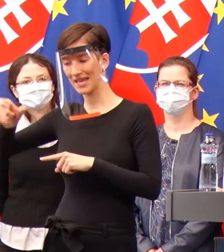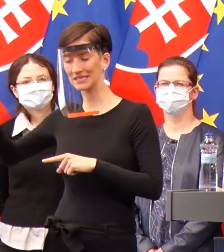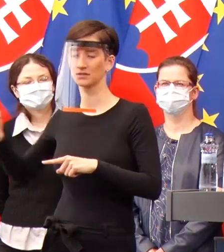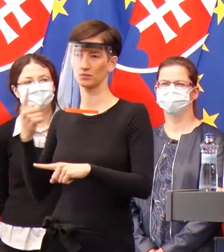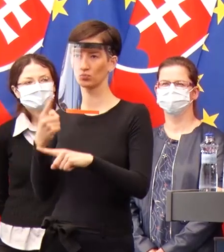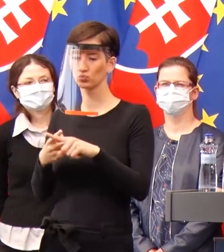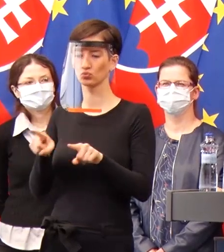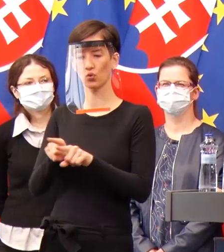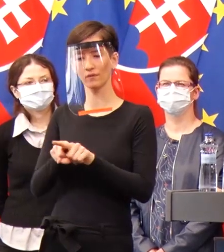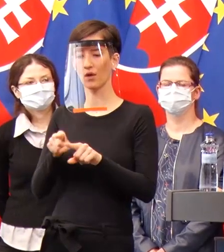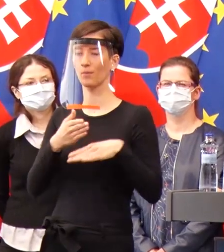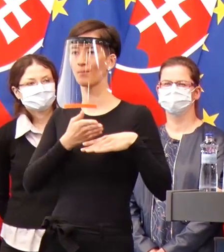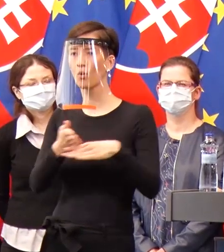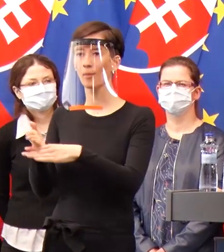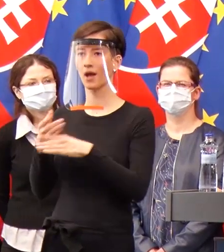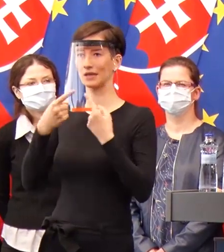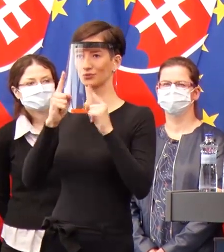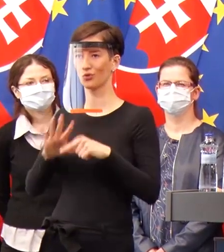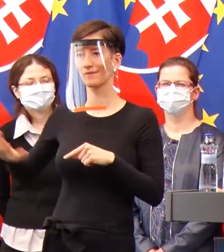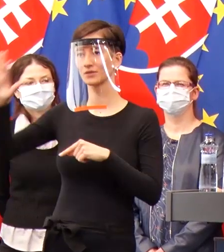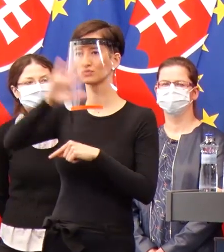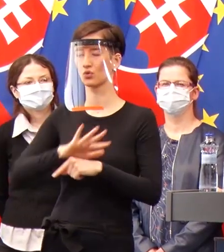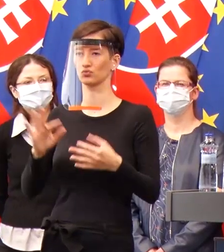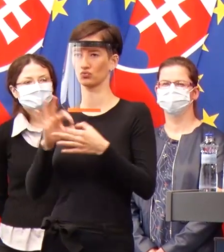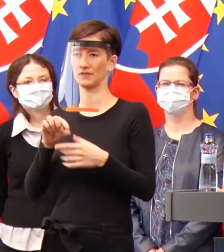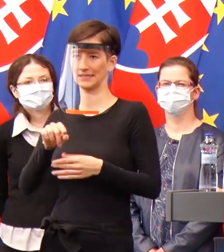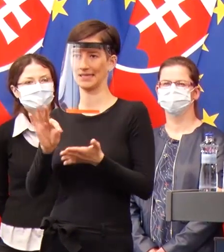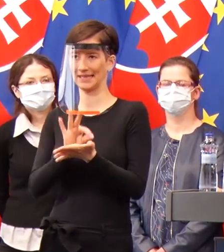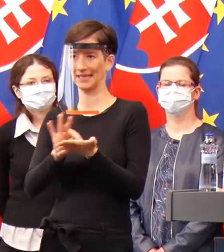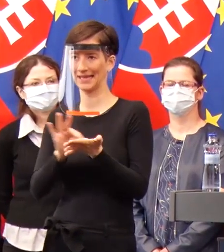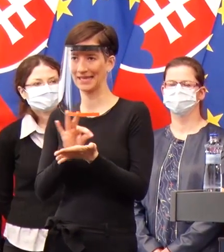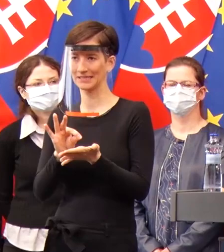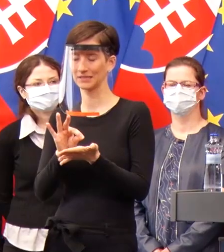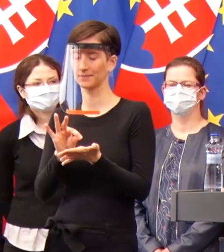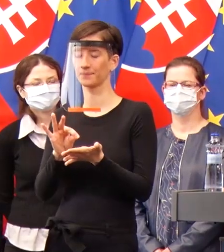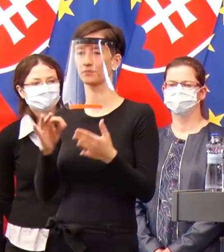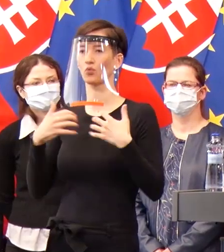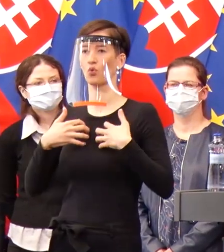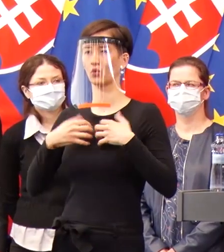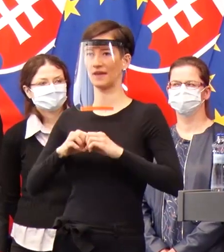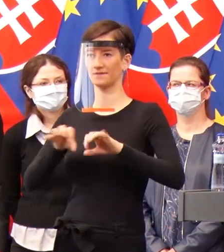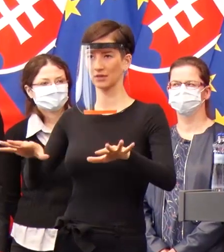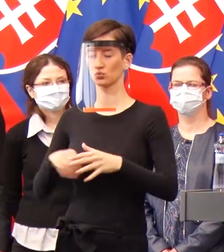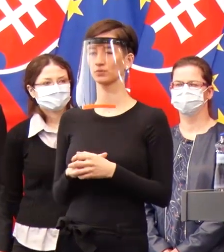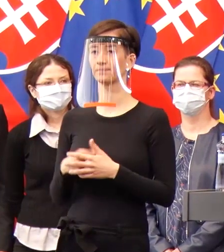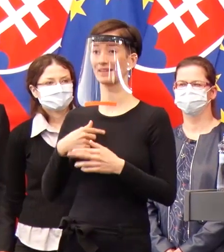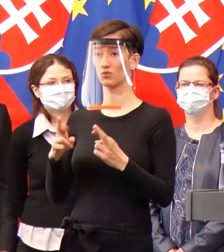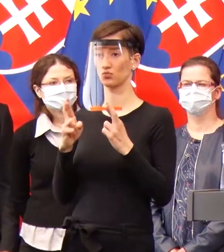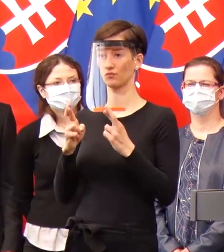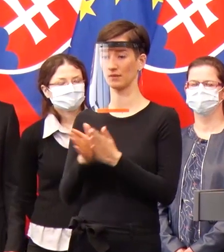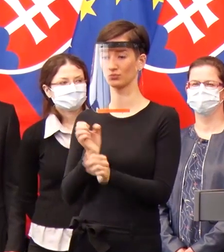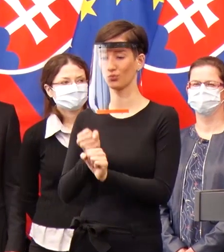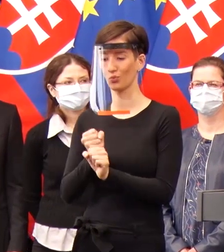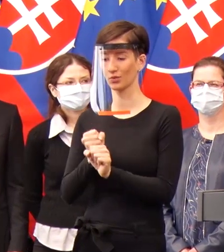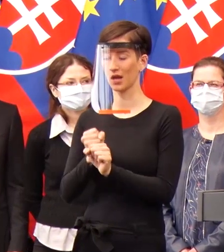republiky, na potrebu masívneho testovania. A dúfame, že táto spolupráca bude pokračovať v